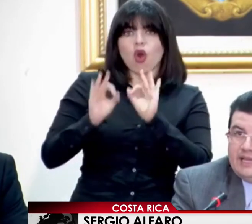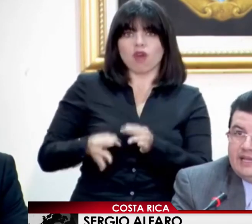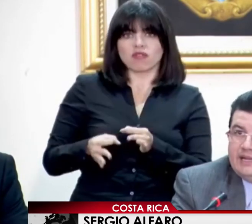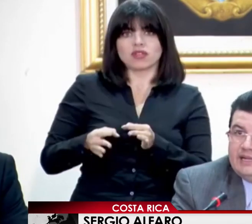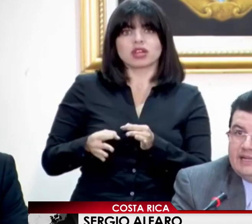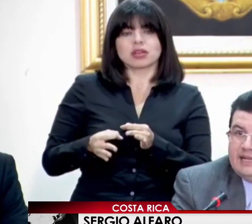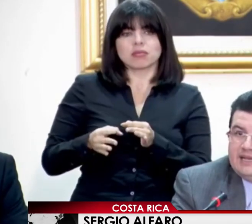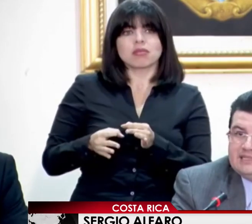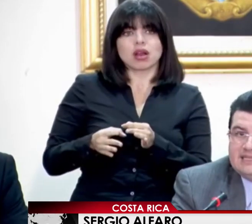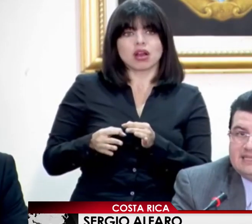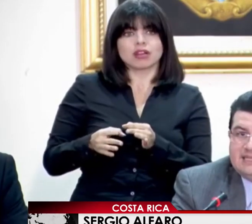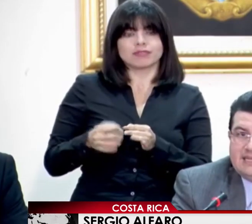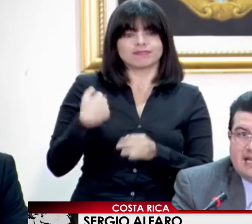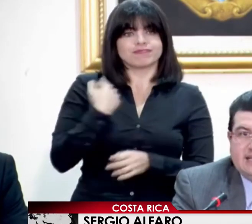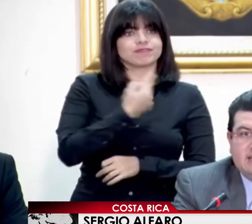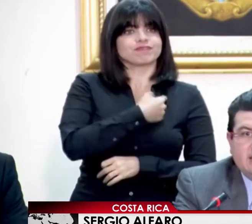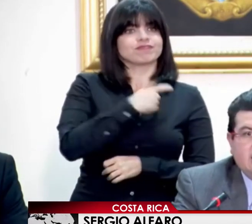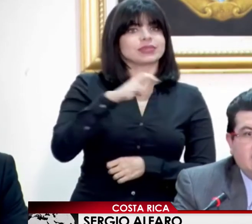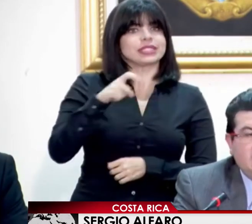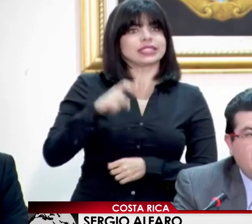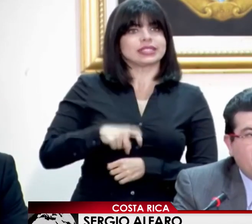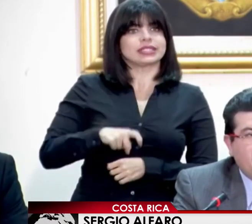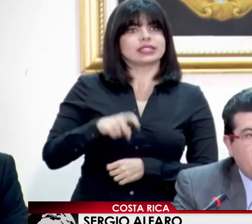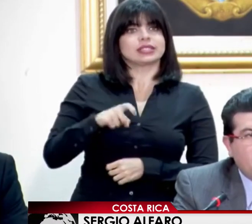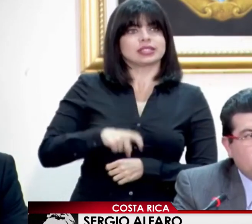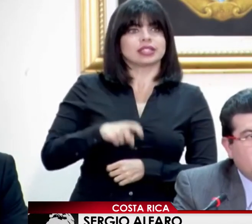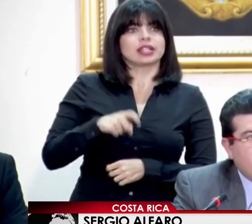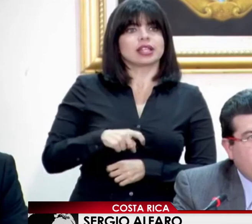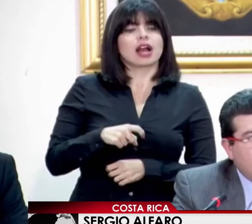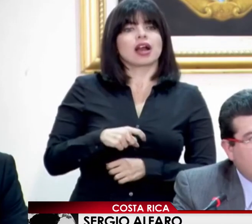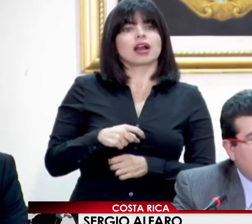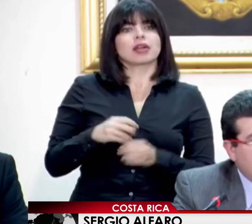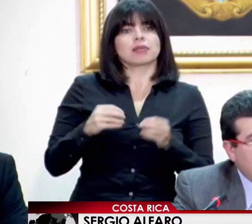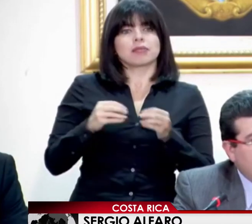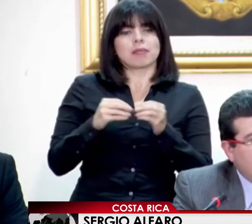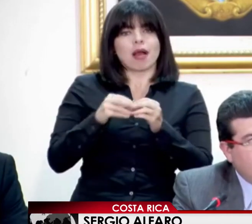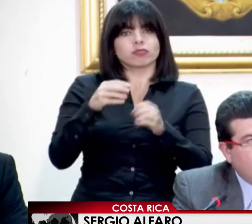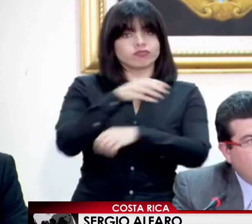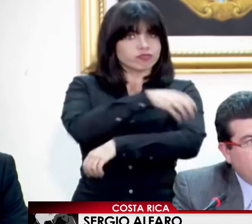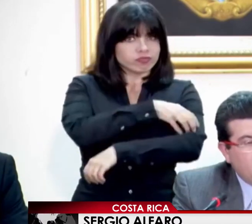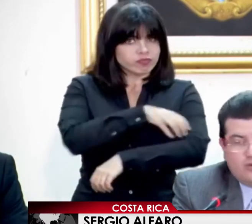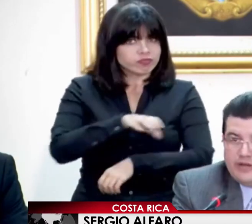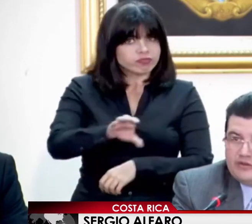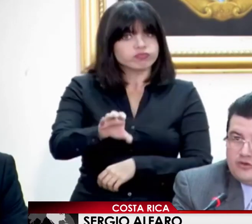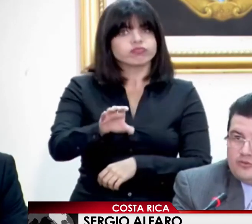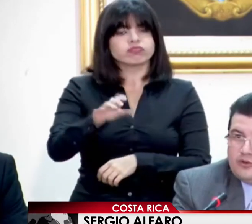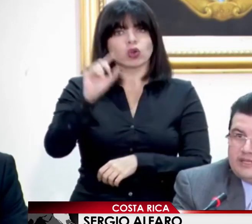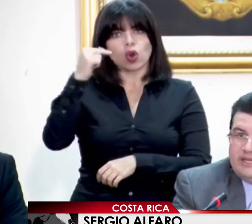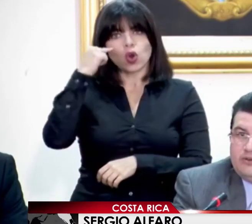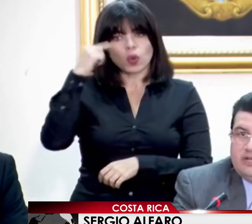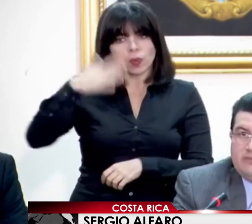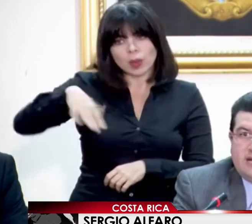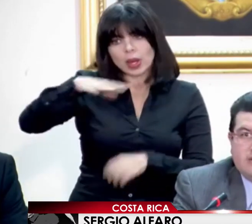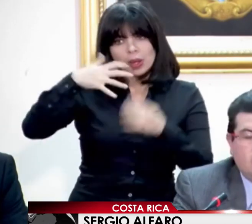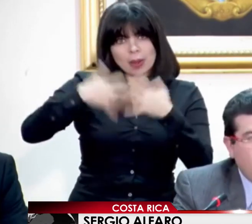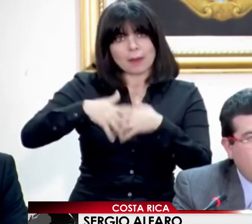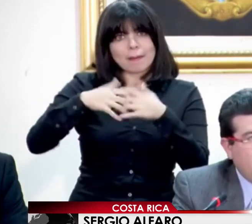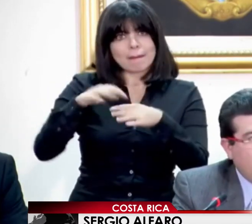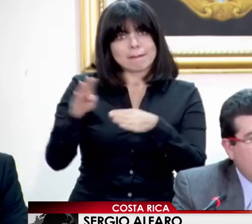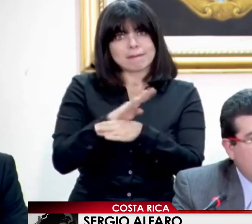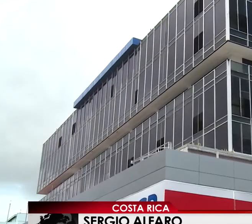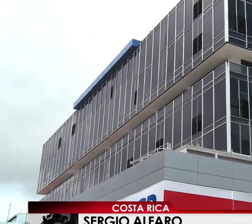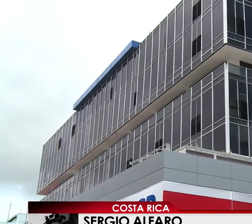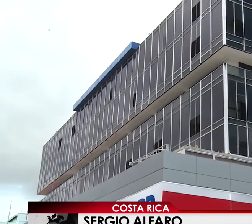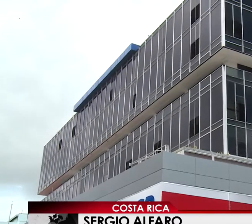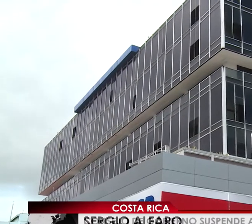la necesidad de remozamiento del gobierno corporativo del banco era